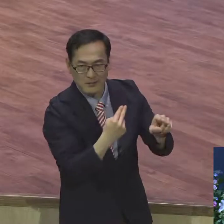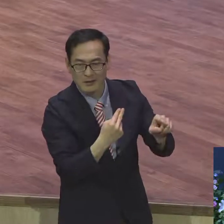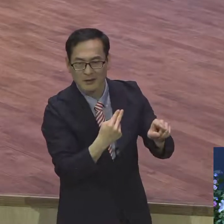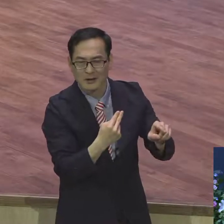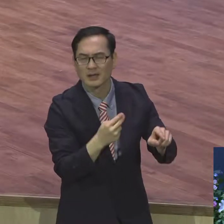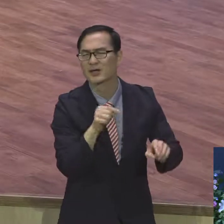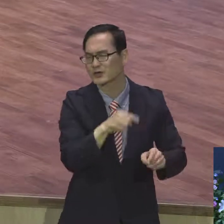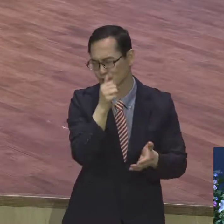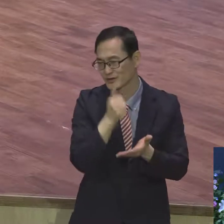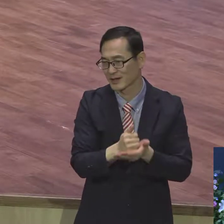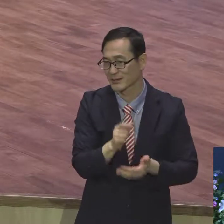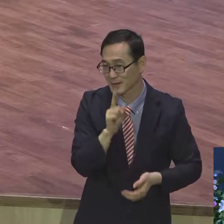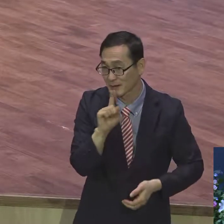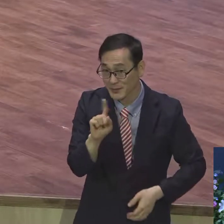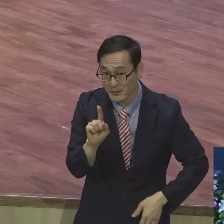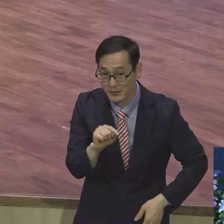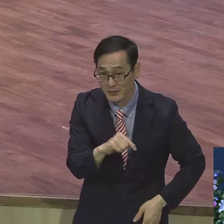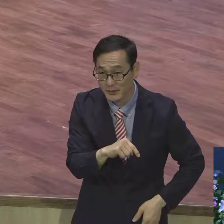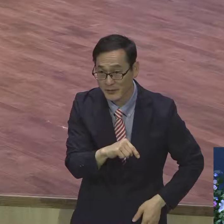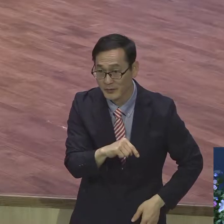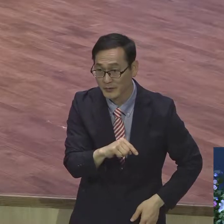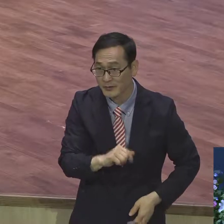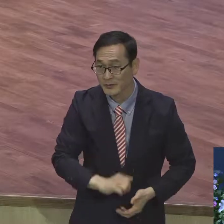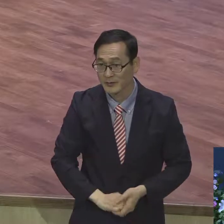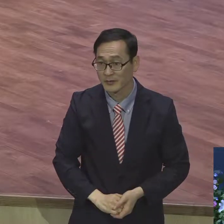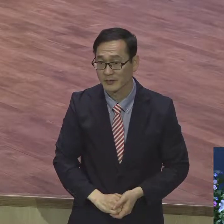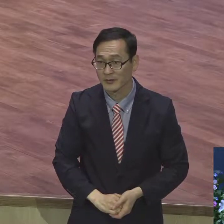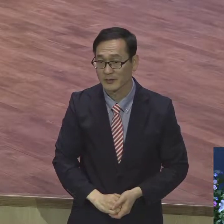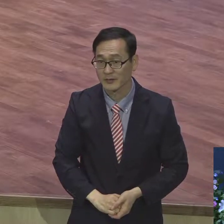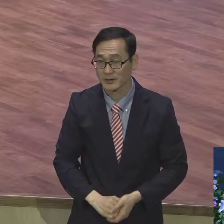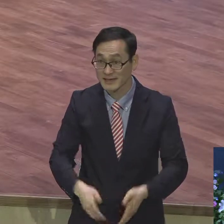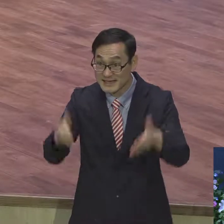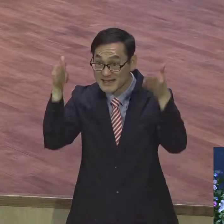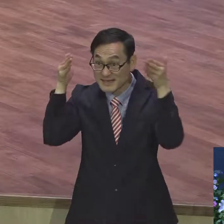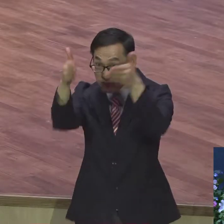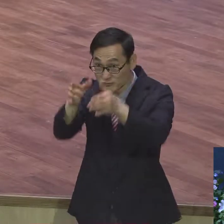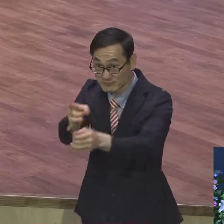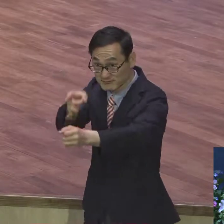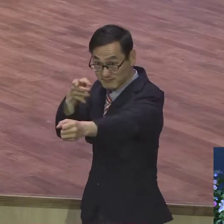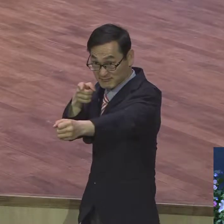한마디로 무엇을 말합니까 잘못 집중한 겁니다. 집중을 잘못한 거예요.